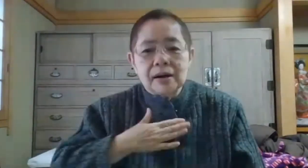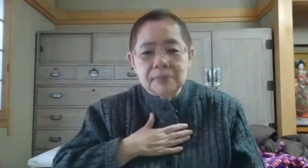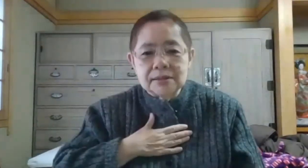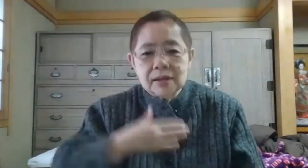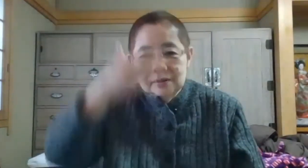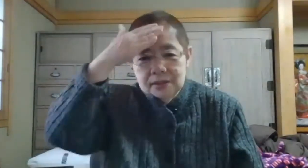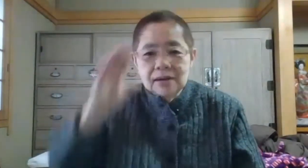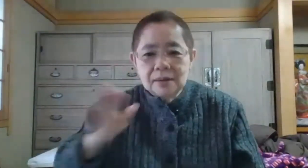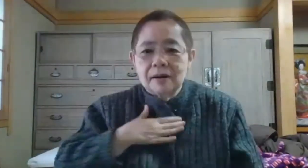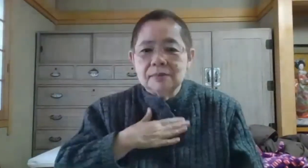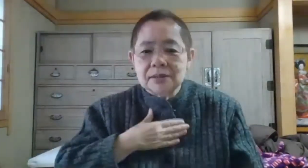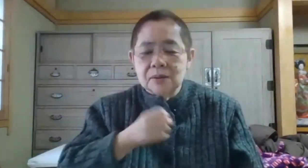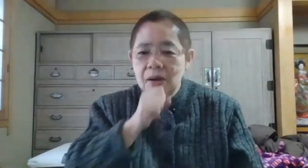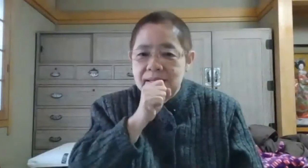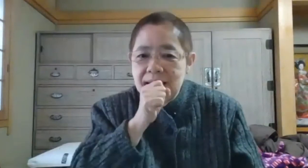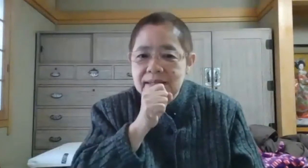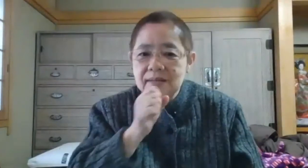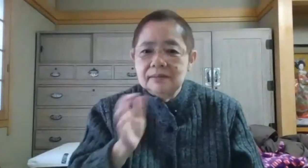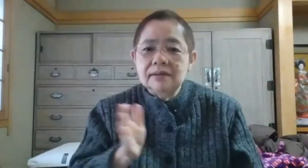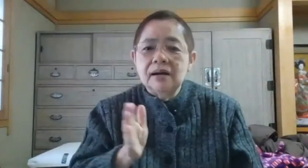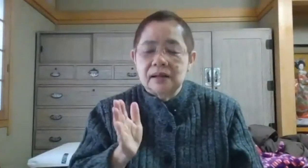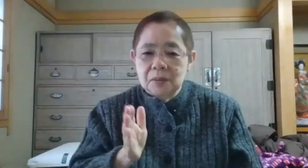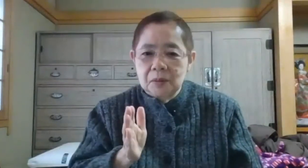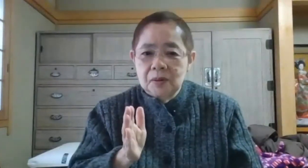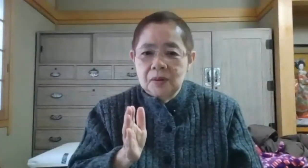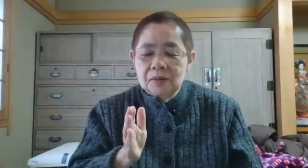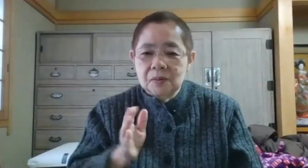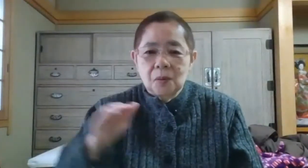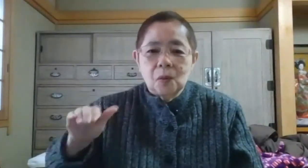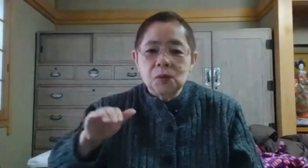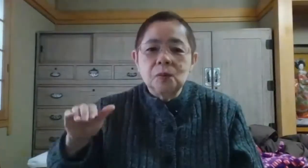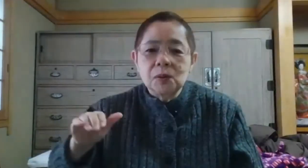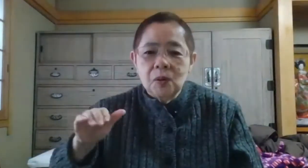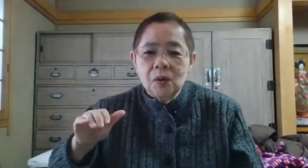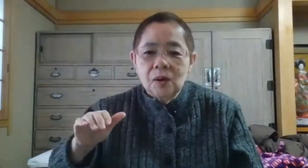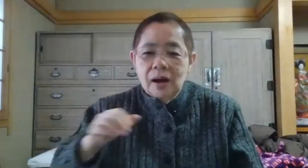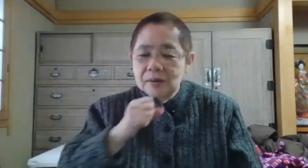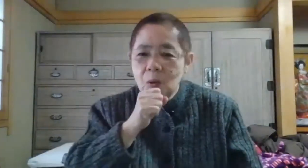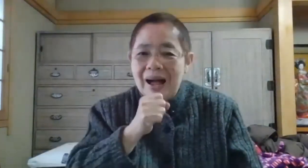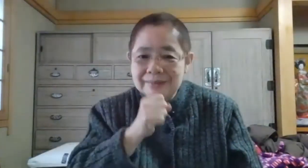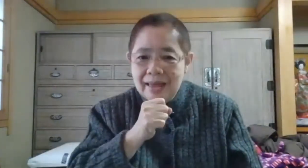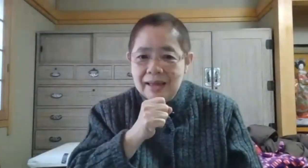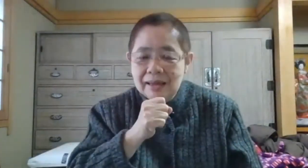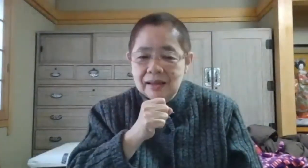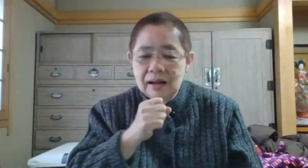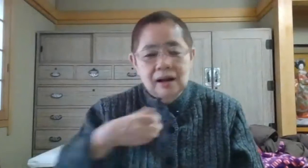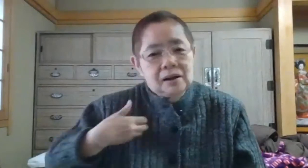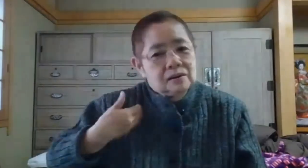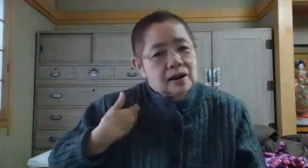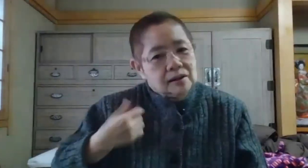ります熱があれば分かりますけど咳ぐらいだとその子供の風が分から